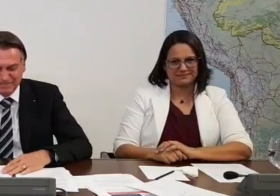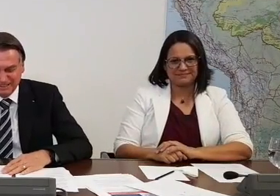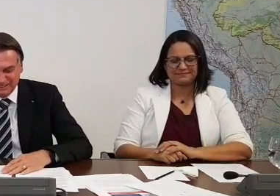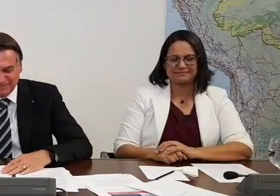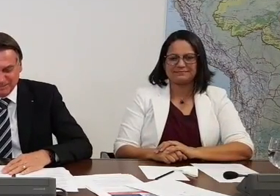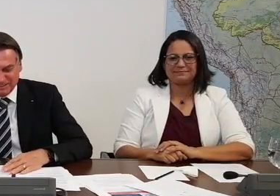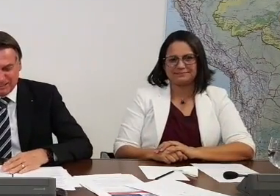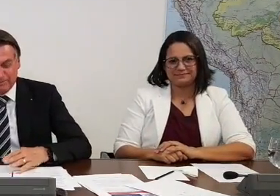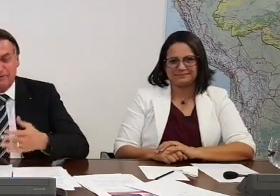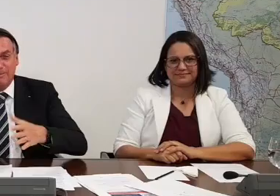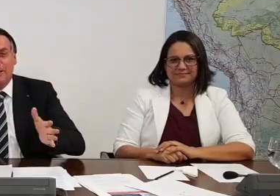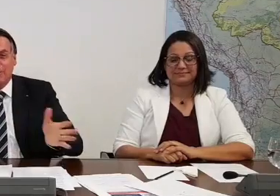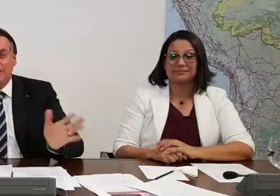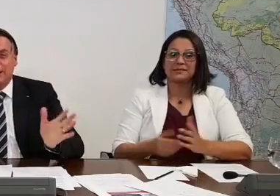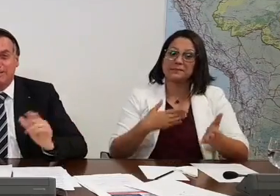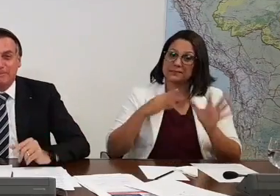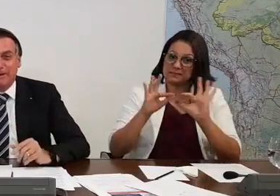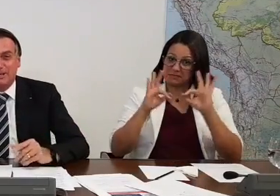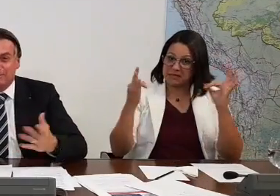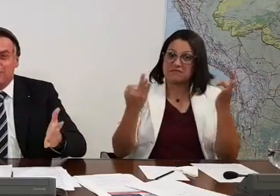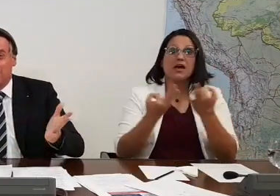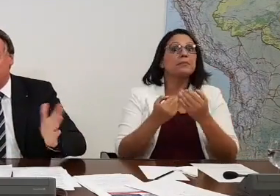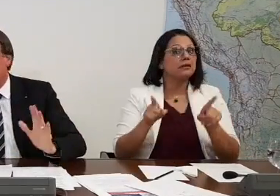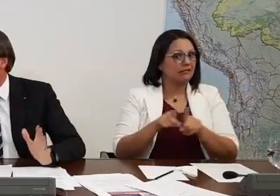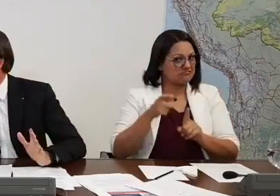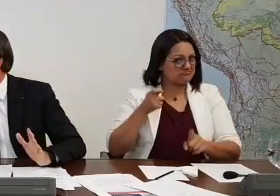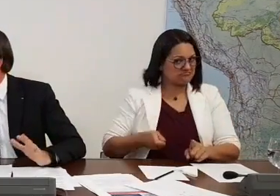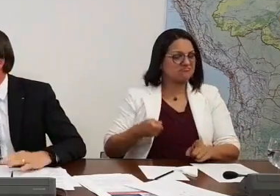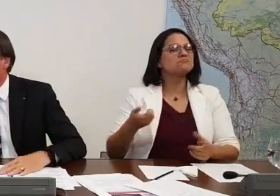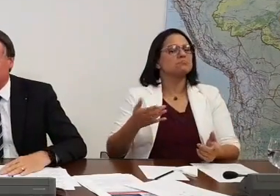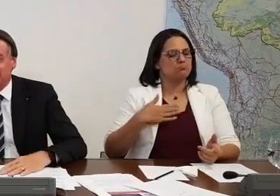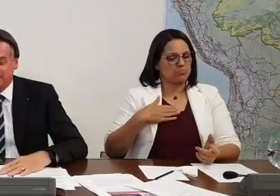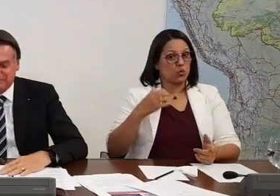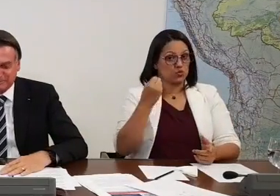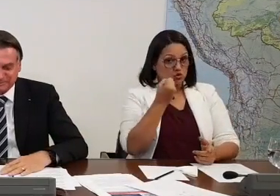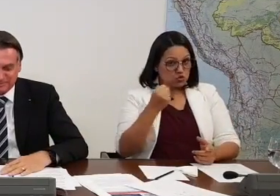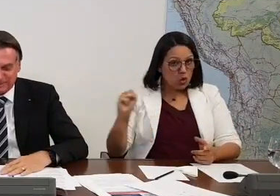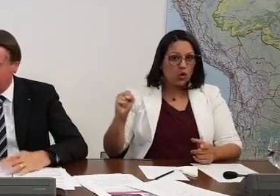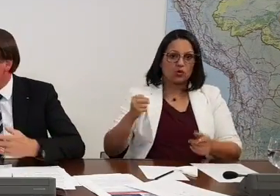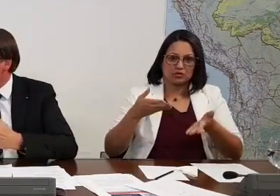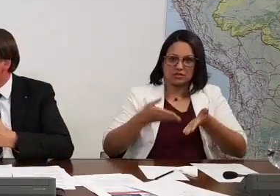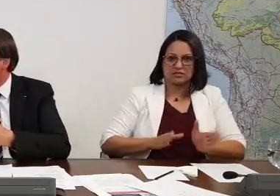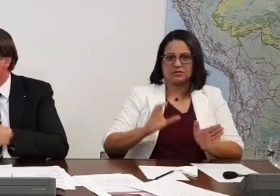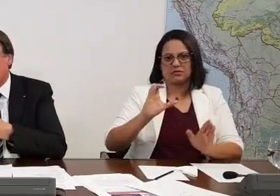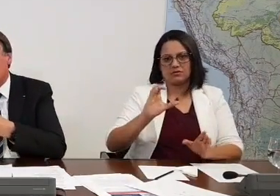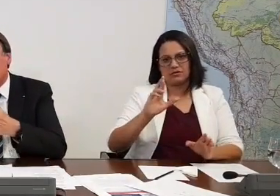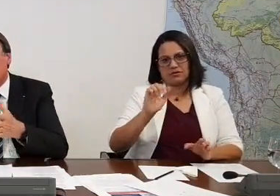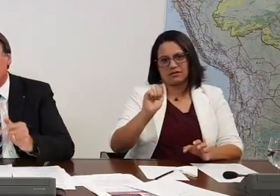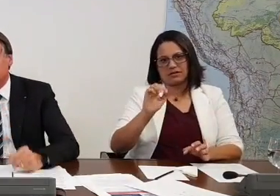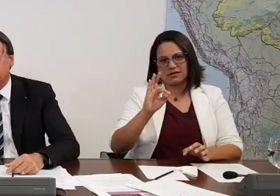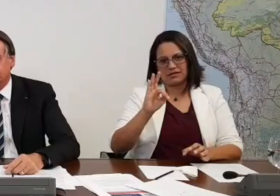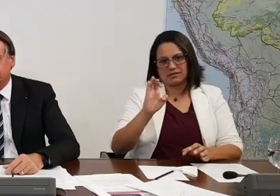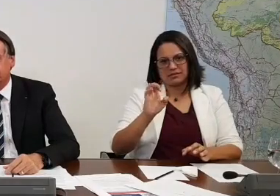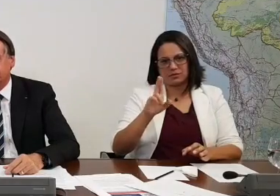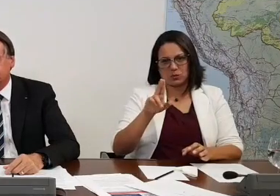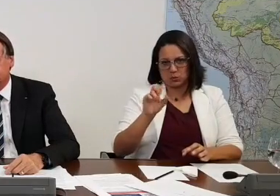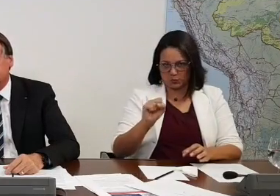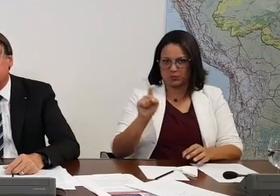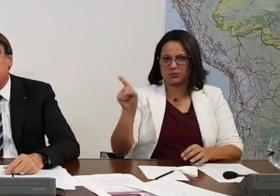É. A minha família agora tem Cama da Peste. Meu sogro é de Canaruço, pô, tá certo? A campanha fizeram comigo.